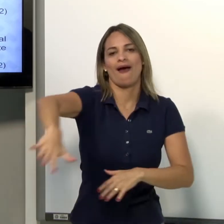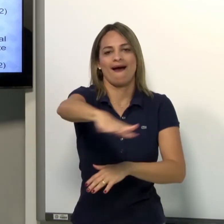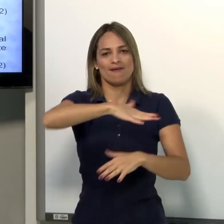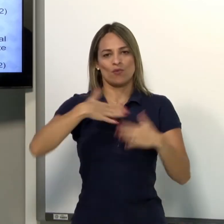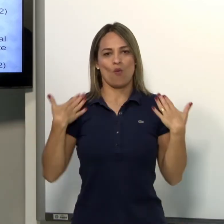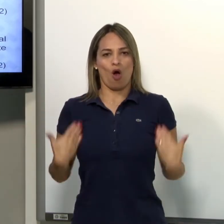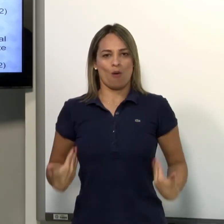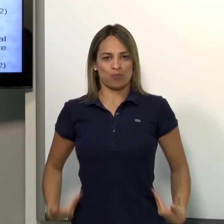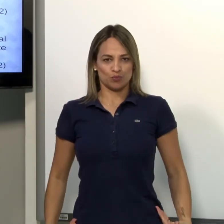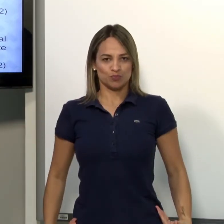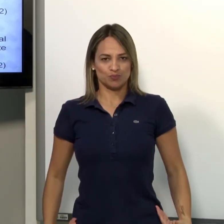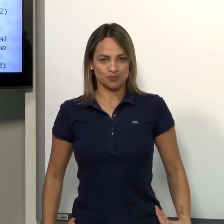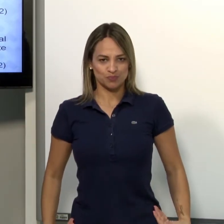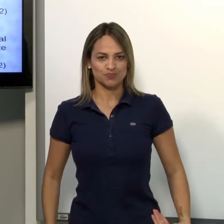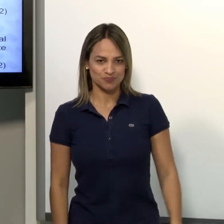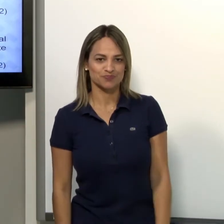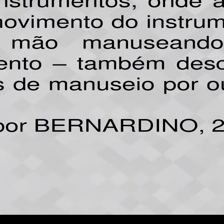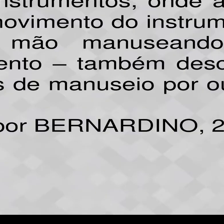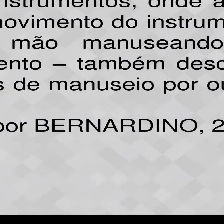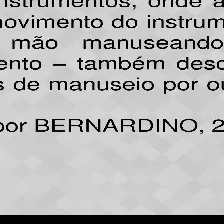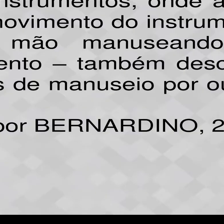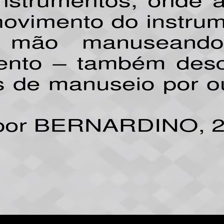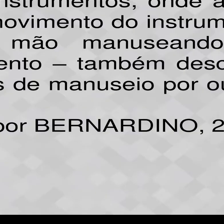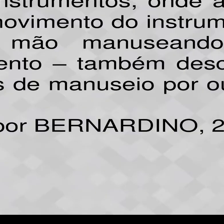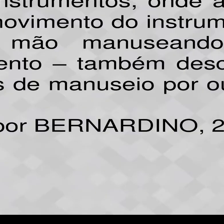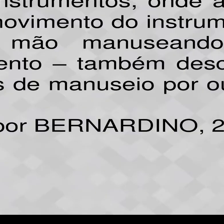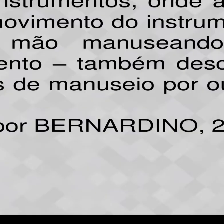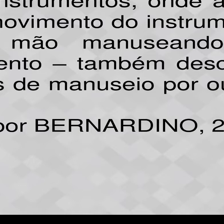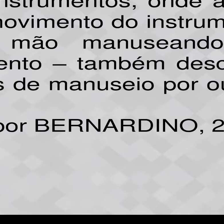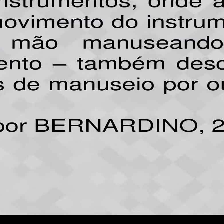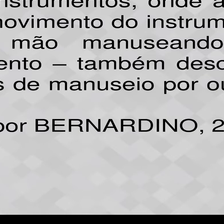e a pessoa percebe na parte do corpo que ela está usando.